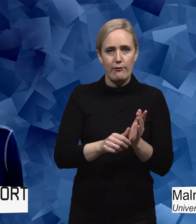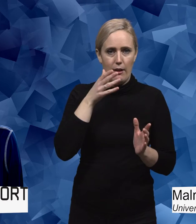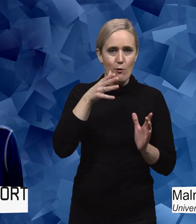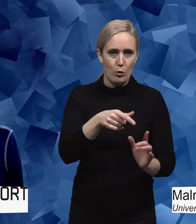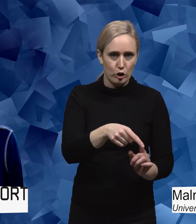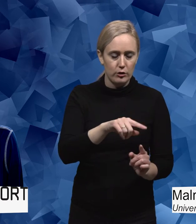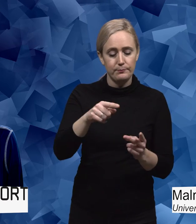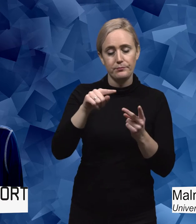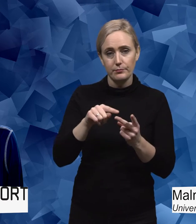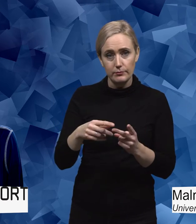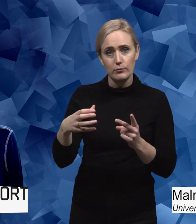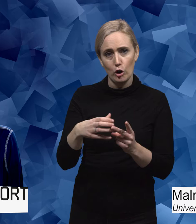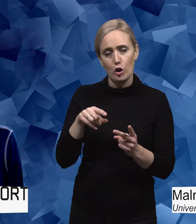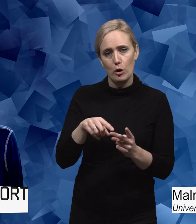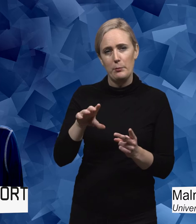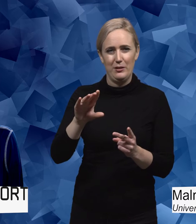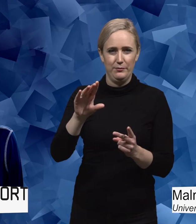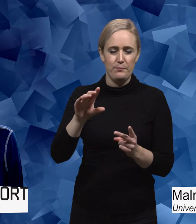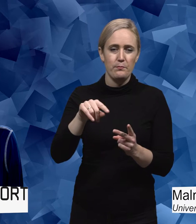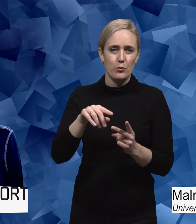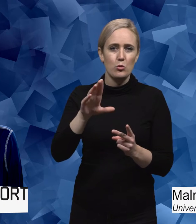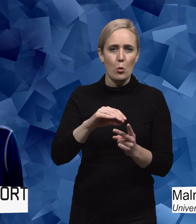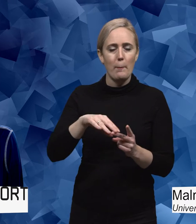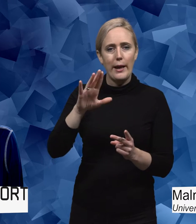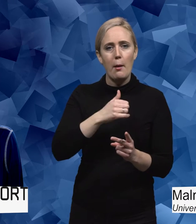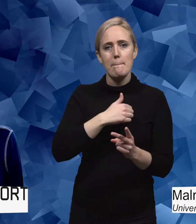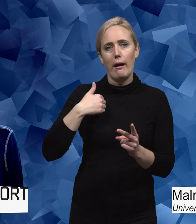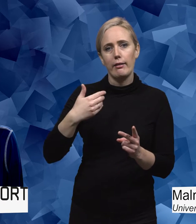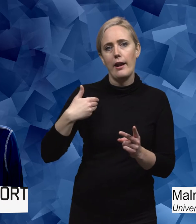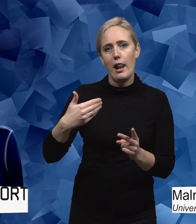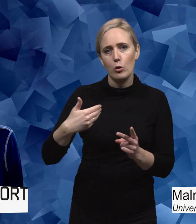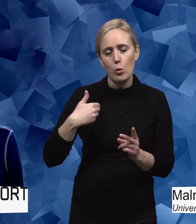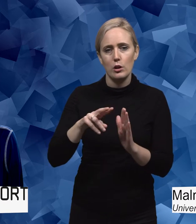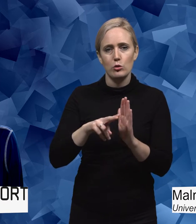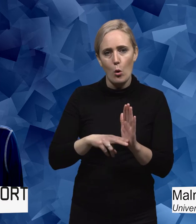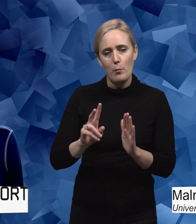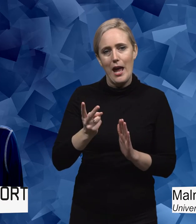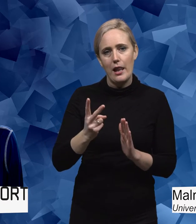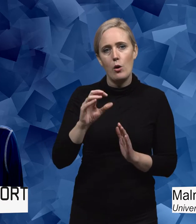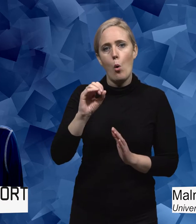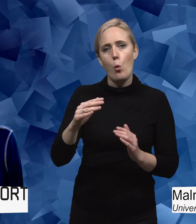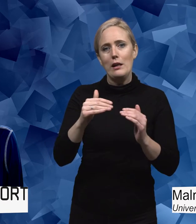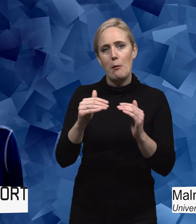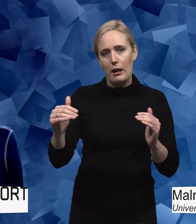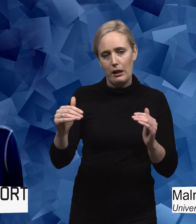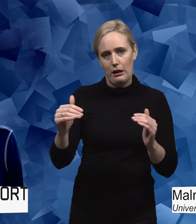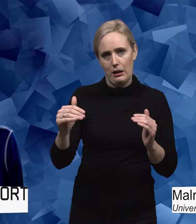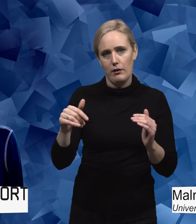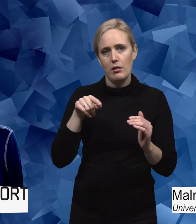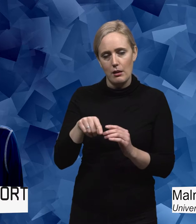Och i den andra gruppen av kursplaner så var det istället maktrelationer, normer eller ojämlikhet. Som problematiserades.